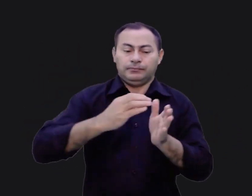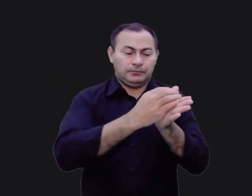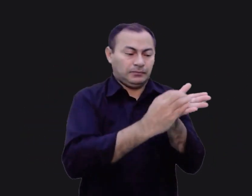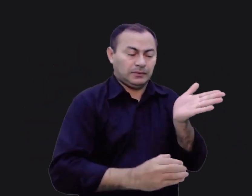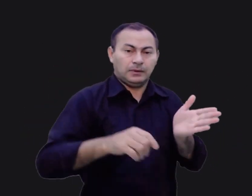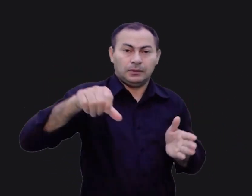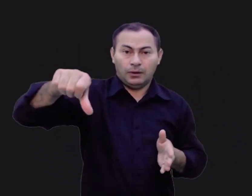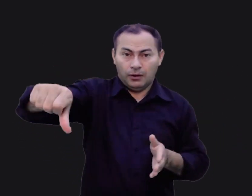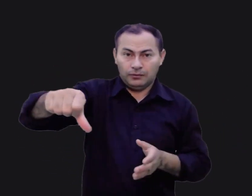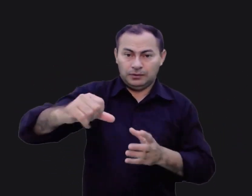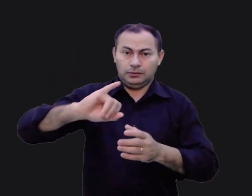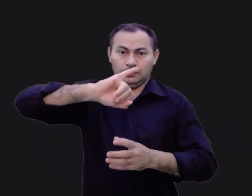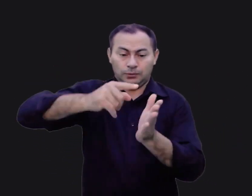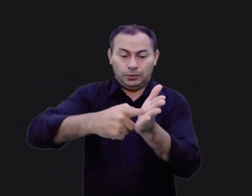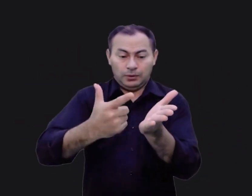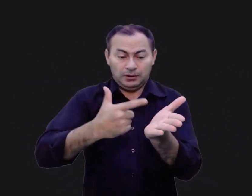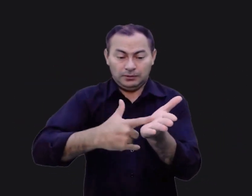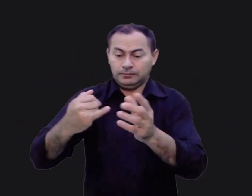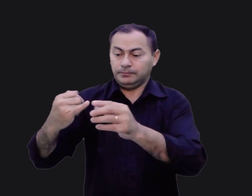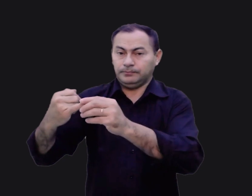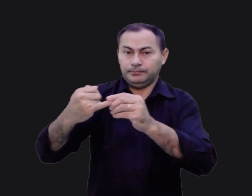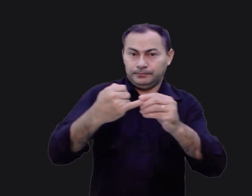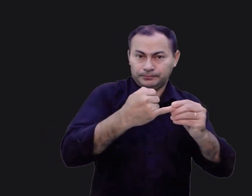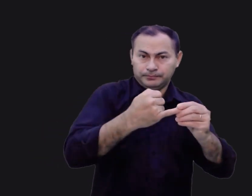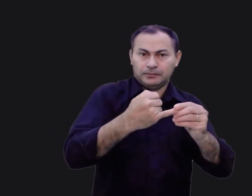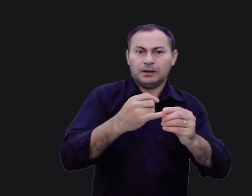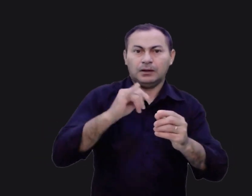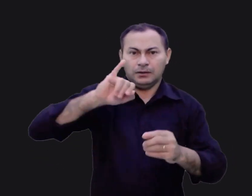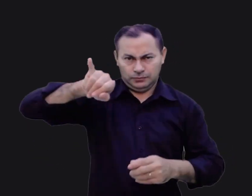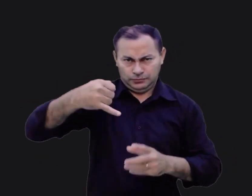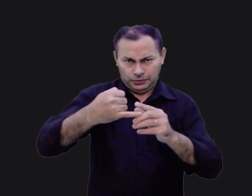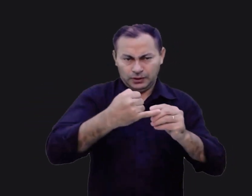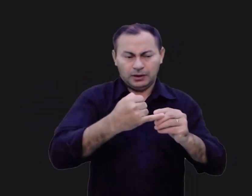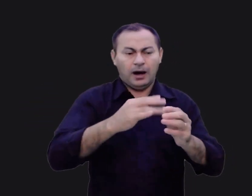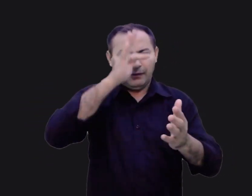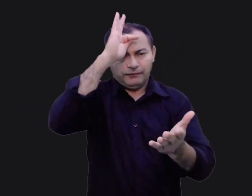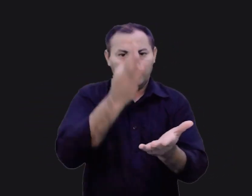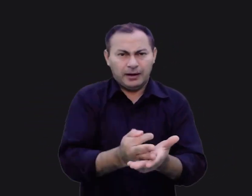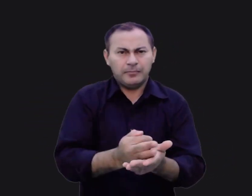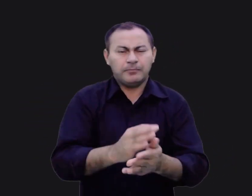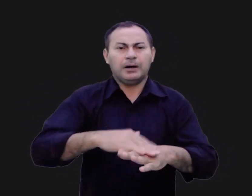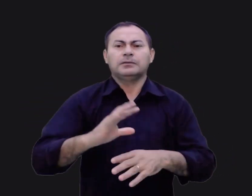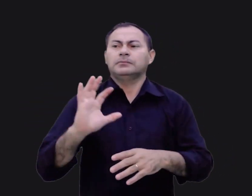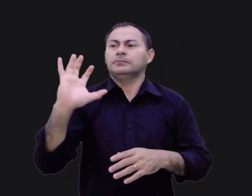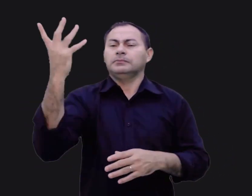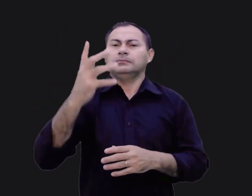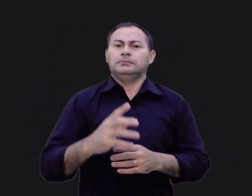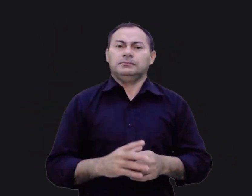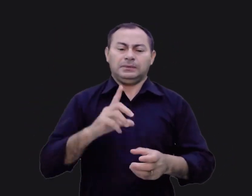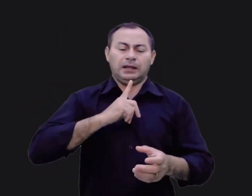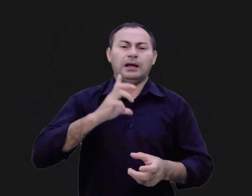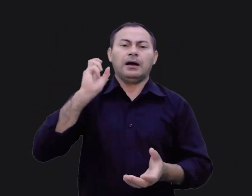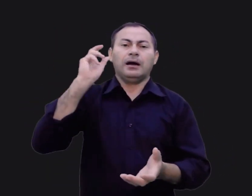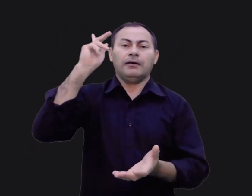9 do livro de Josué, encontramos outra ilustração sobre a fé, ou pelo menos mais um fator que compõe a fé.